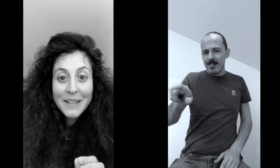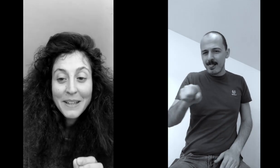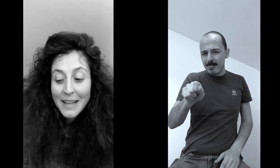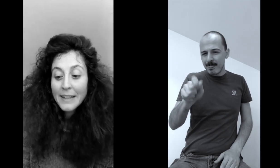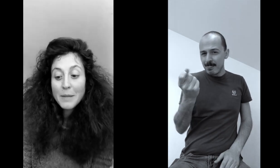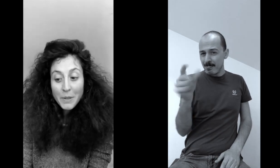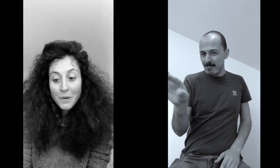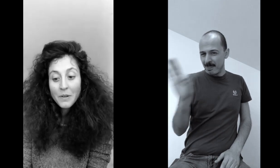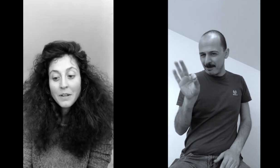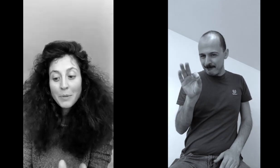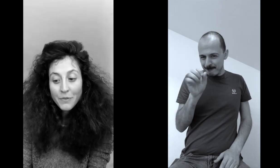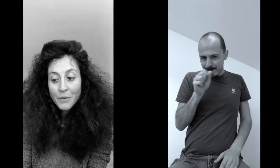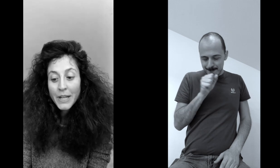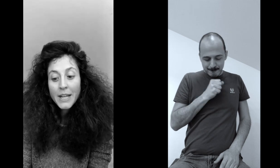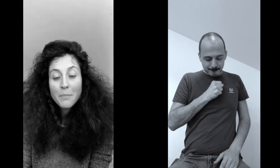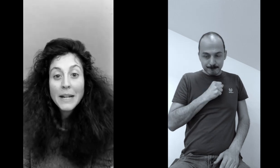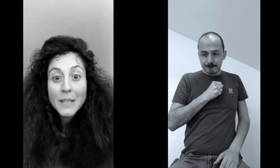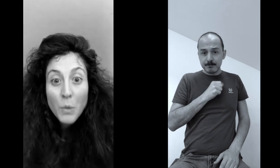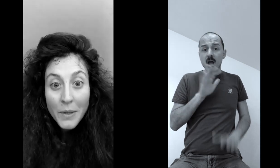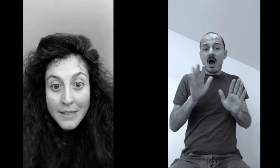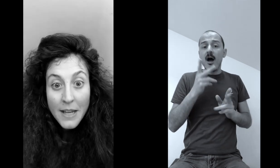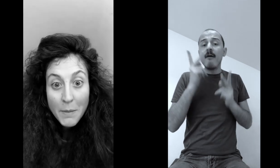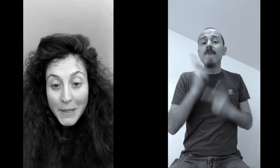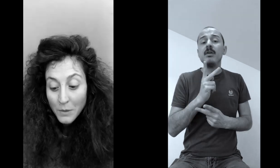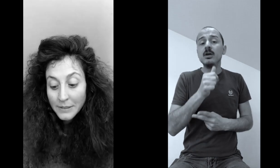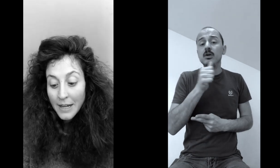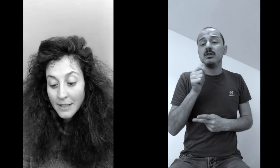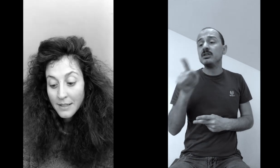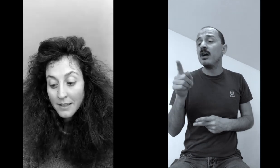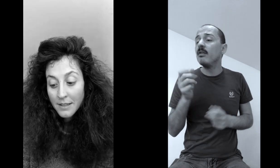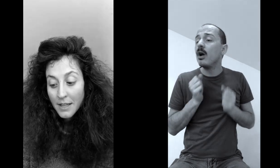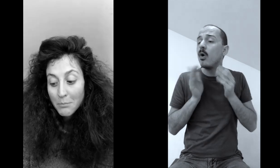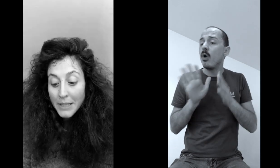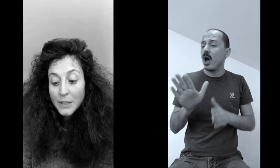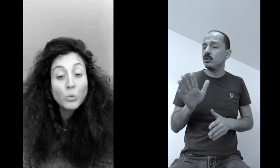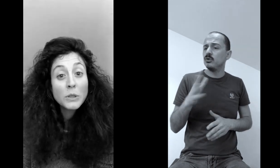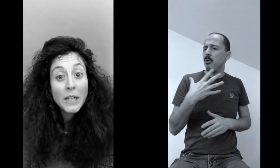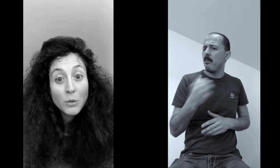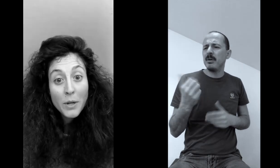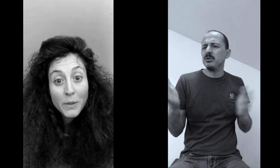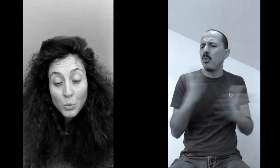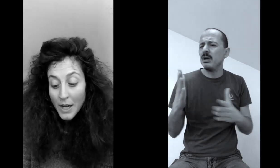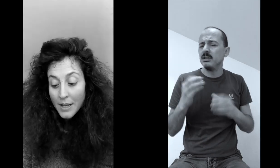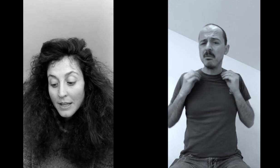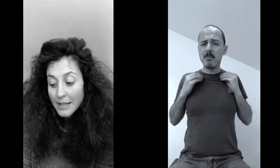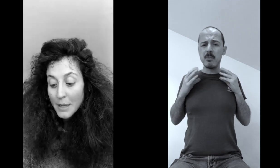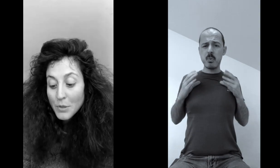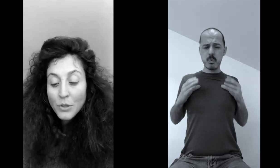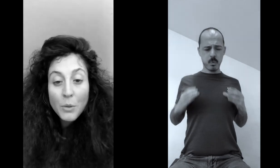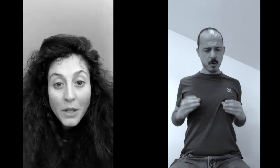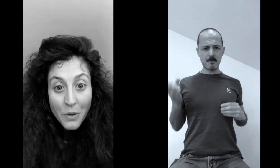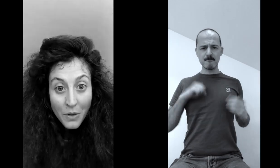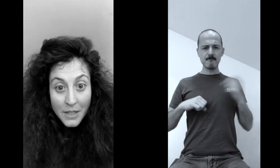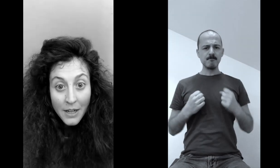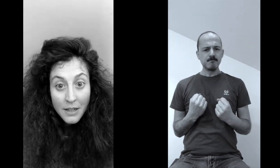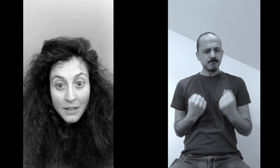te però per favore prendi quello che ti serve per lottare metti tutto nella tua armatura e se hai